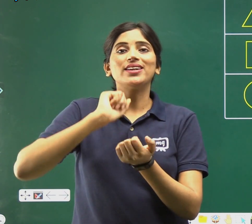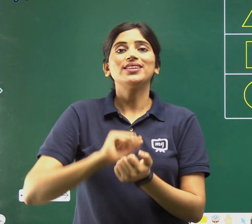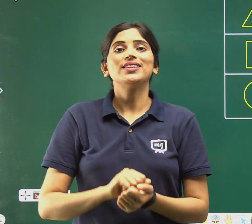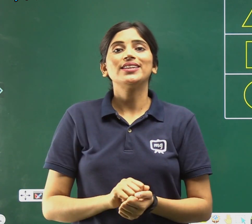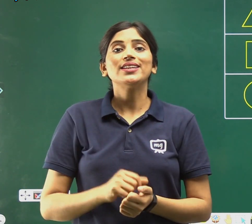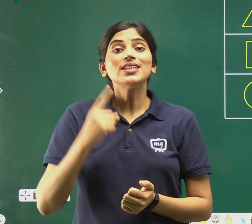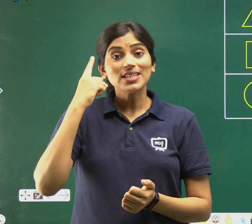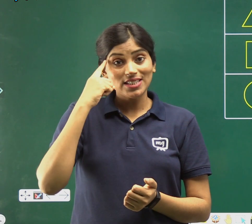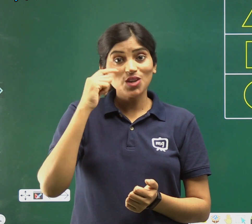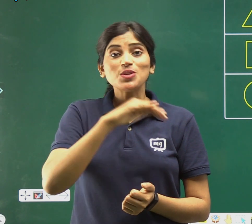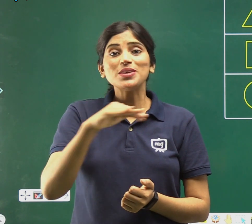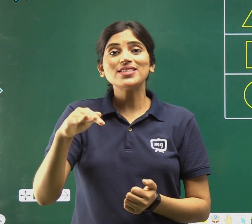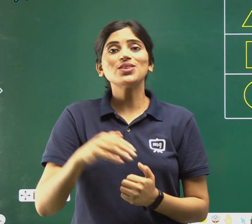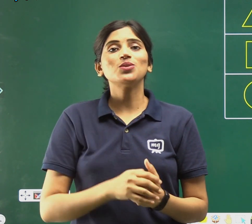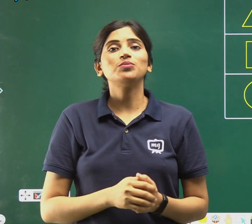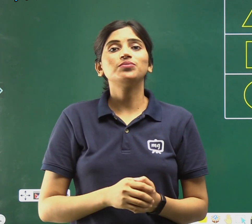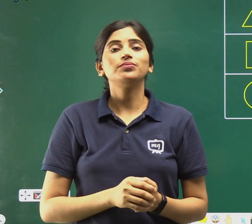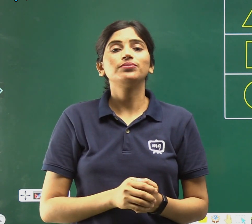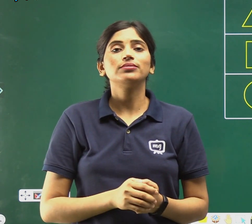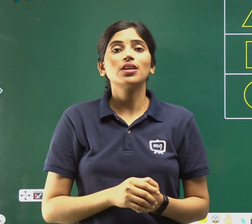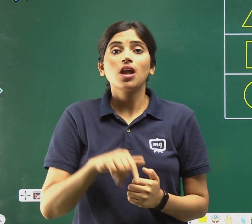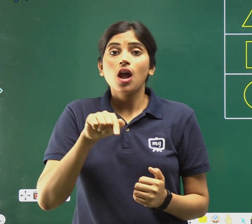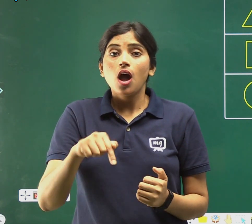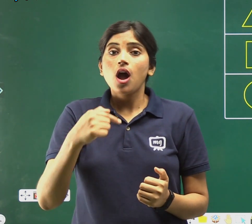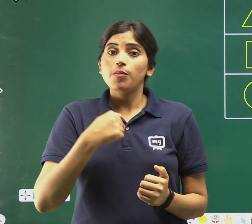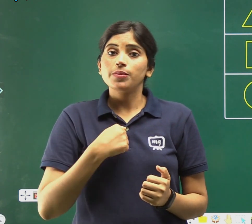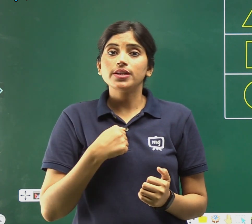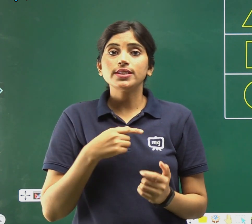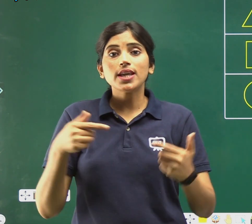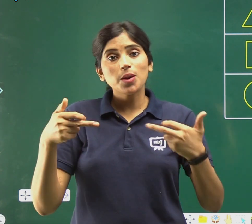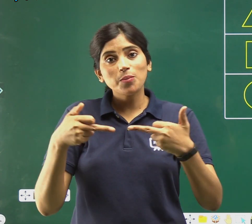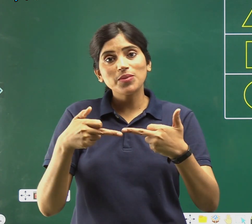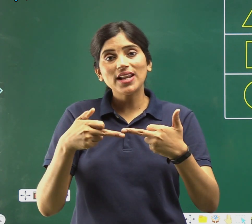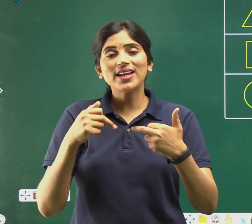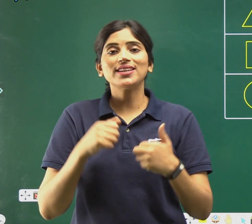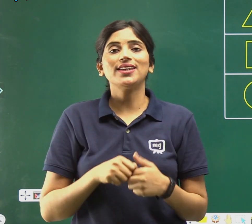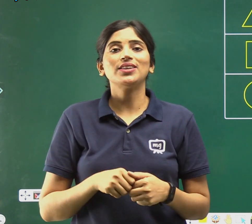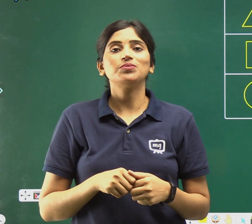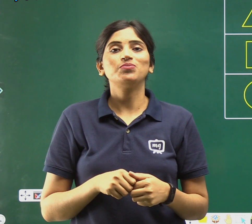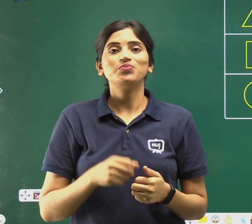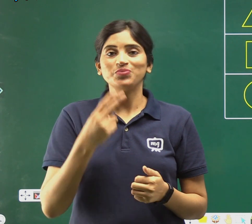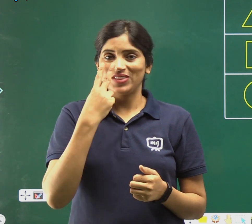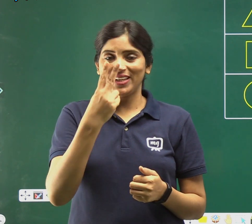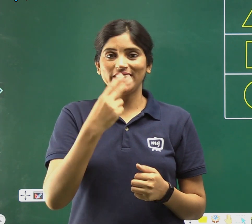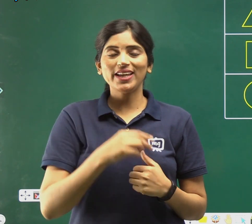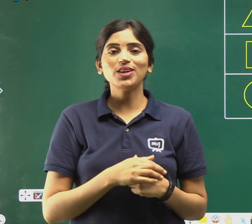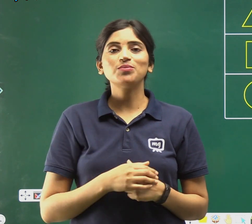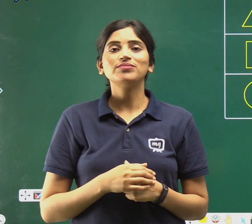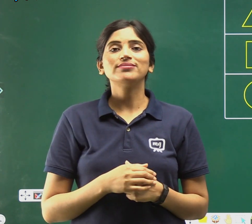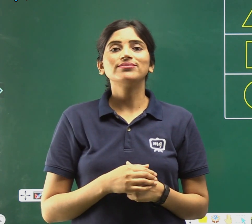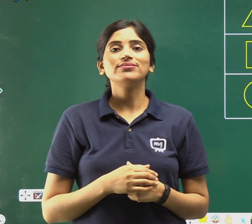समझे बच्चों? अब हम इनसे मिलाएंगे, देखें,